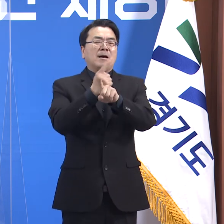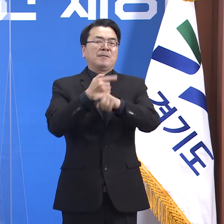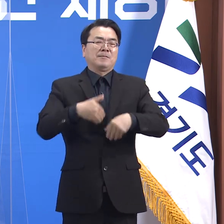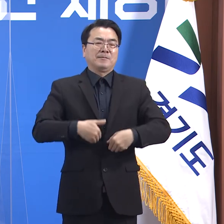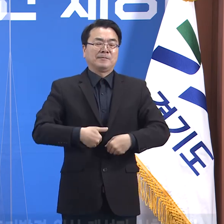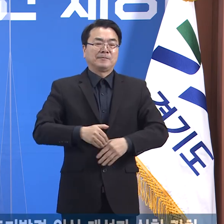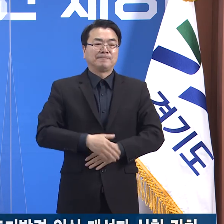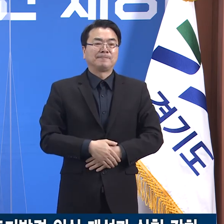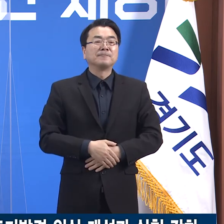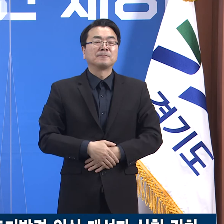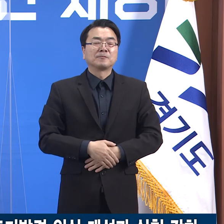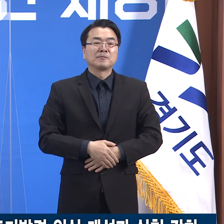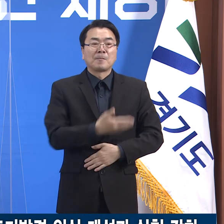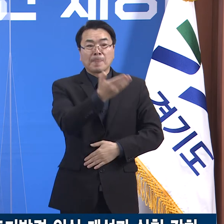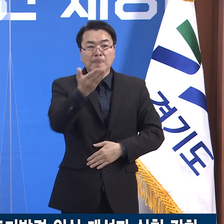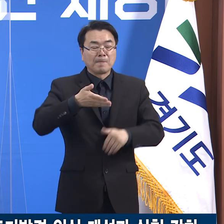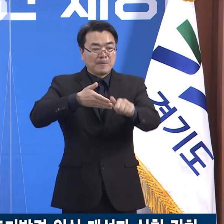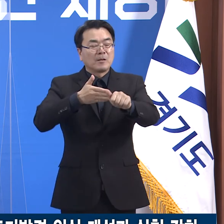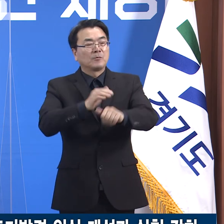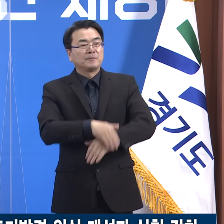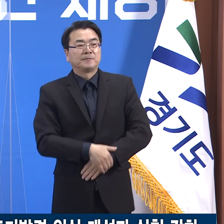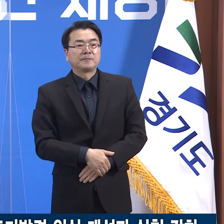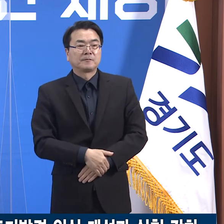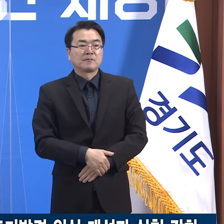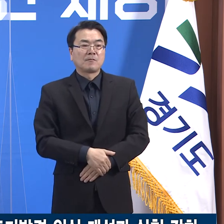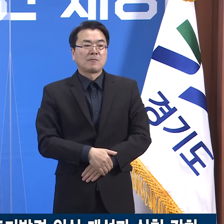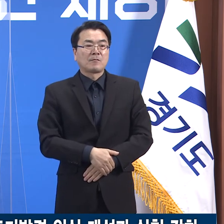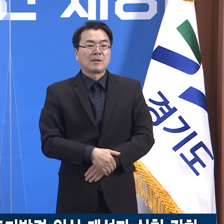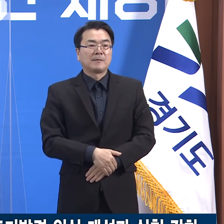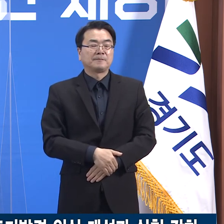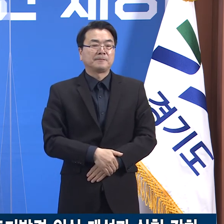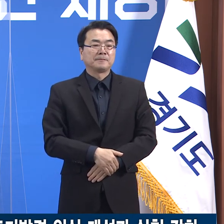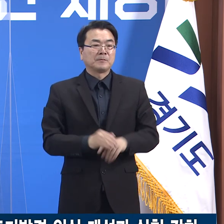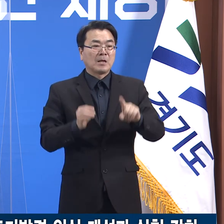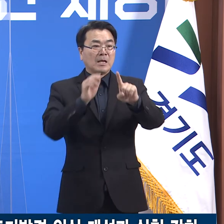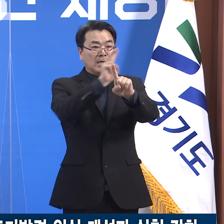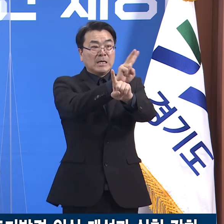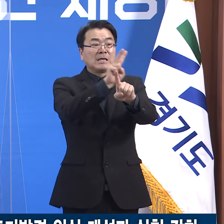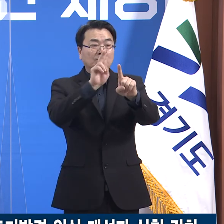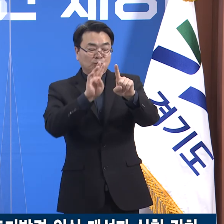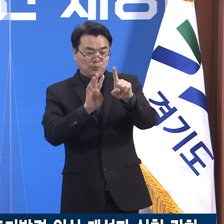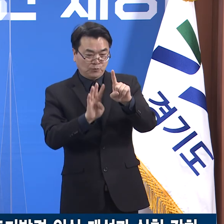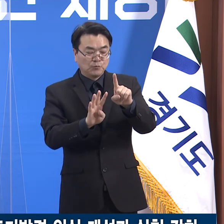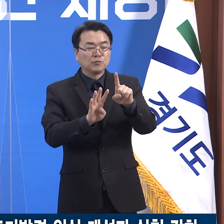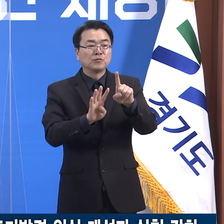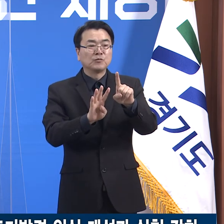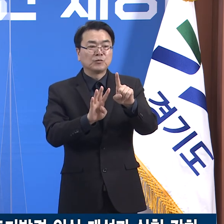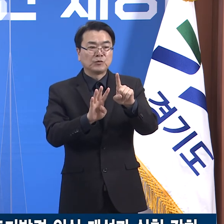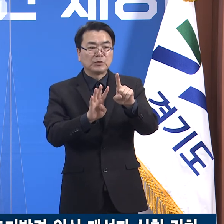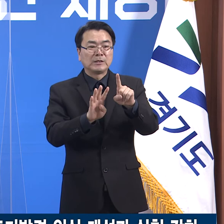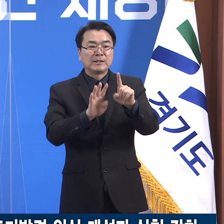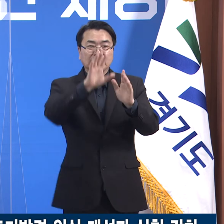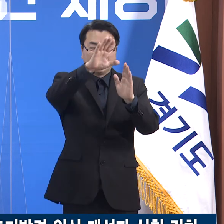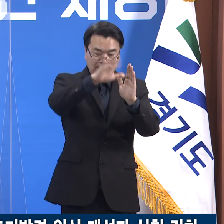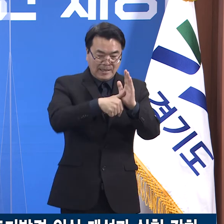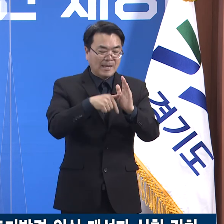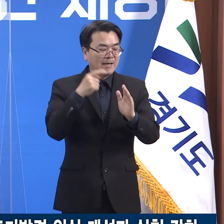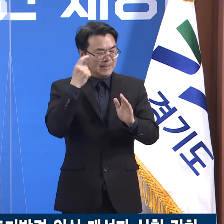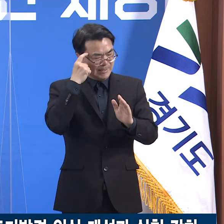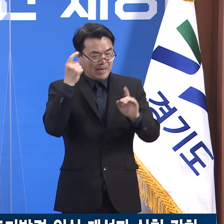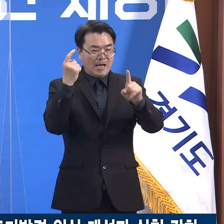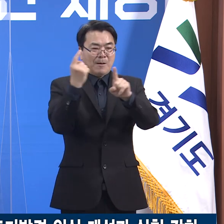도의 2분기 방역 정책은 유증상자 조기 발견의 실로건 아래 인식 개선과 실천 강화에 중점을 두고 있습니다.